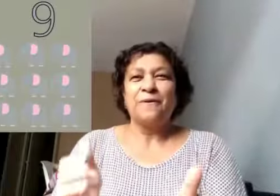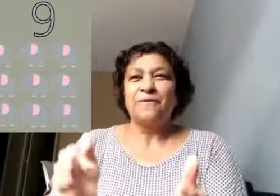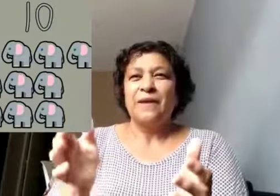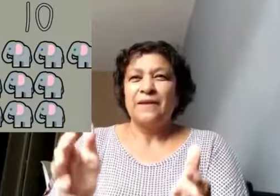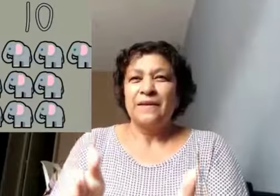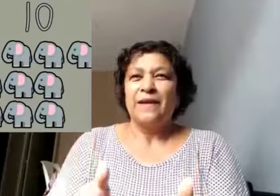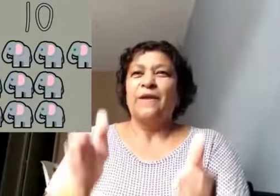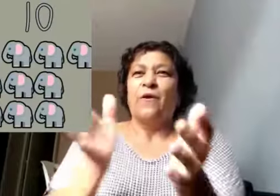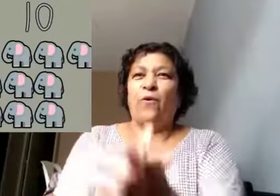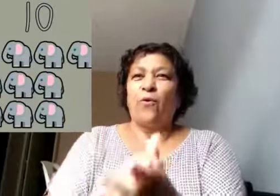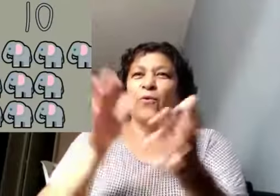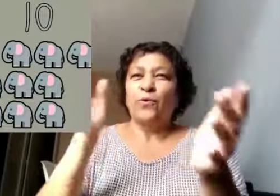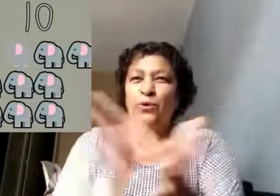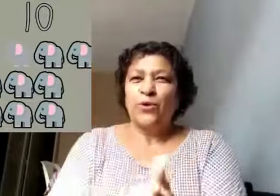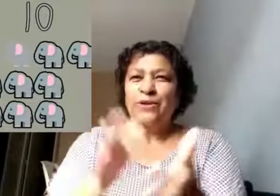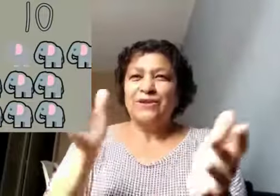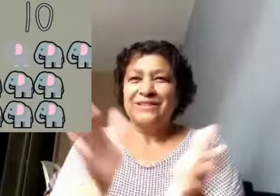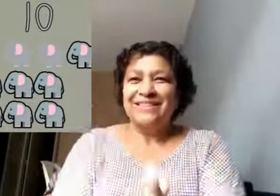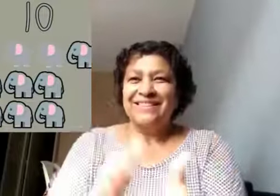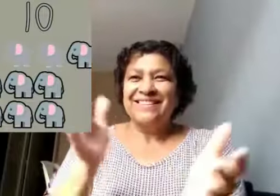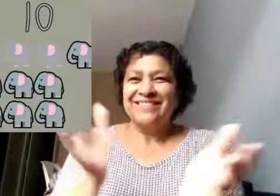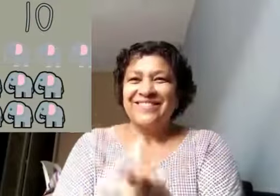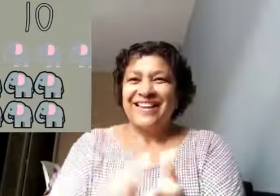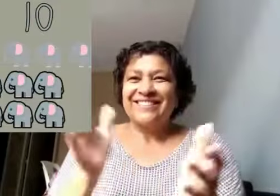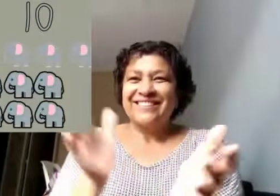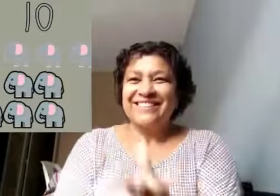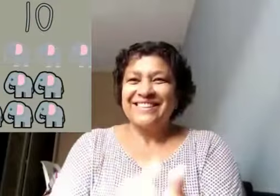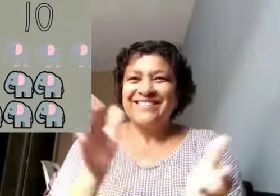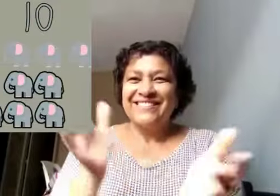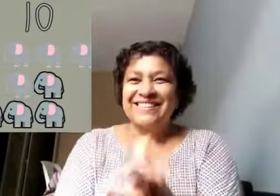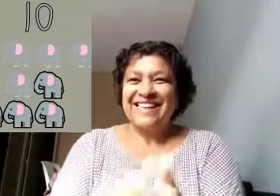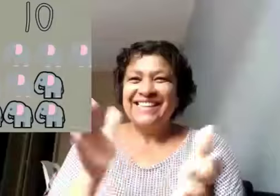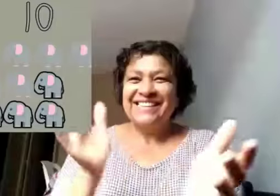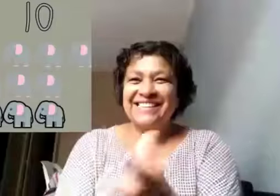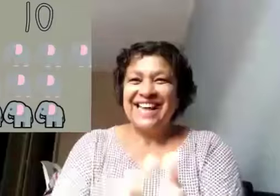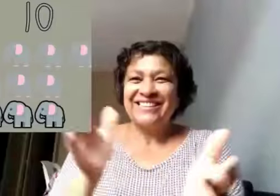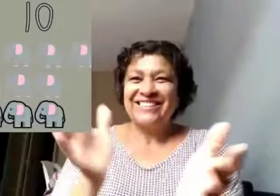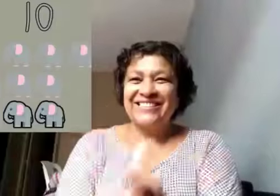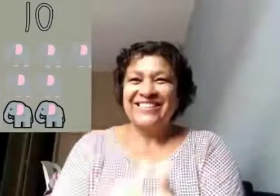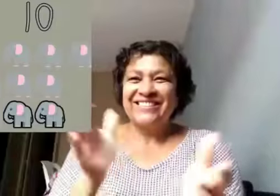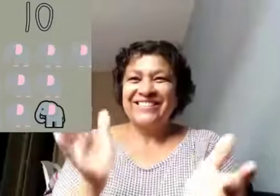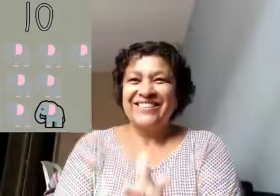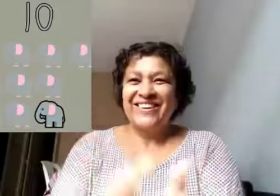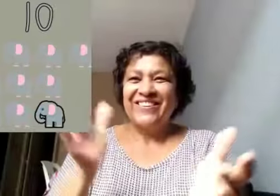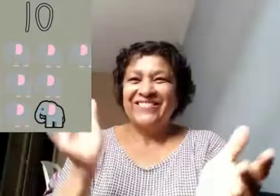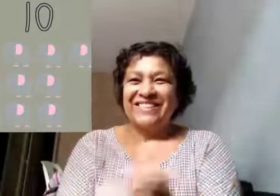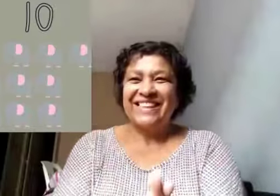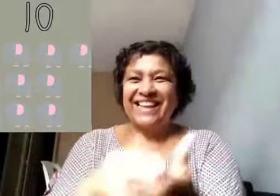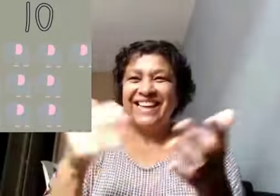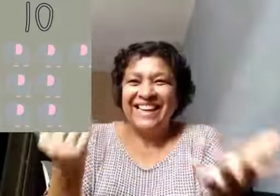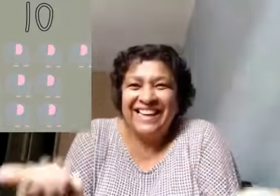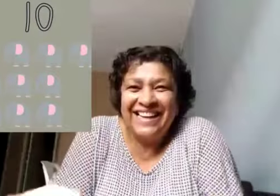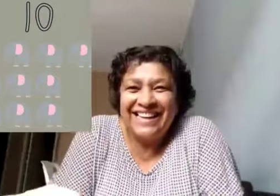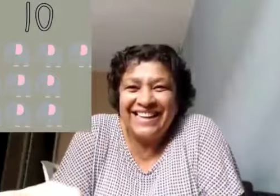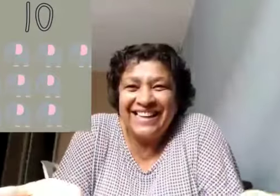Dez elefantes incomodam, incomodam, incomodam, incomodam muito mais.